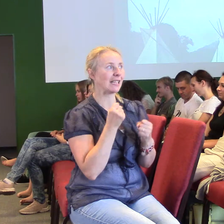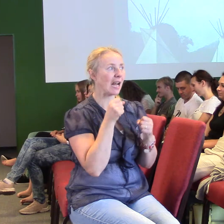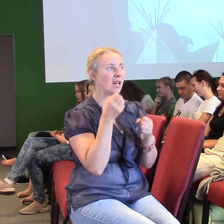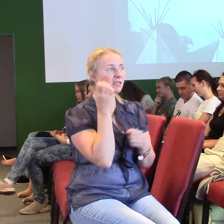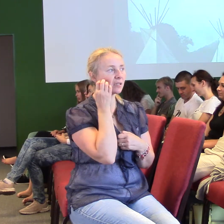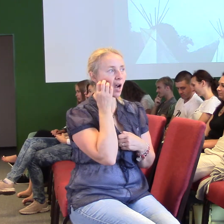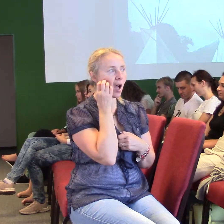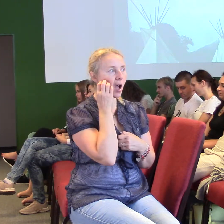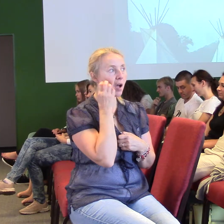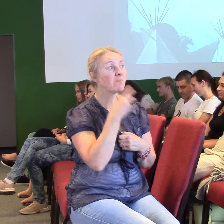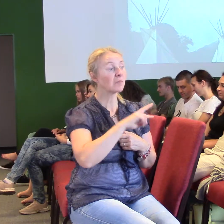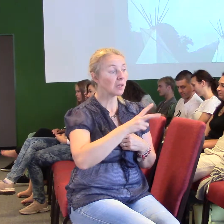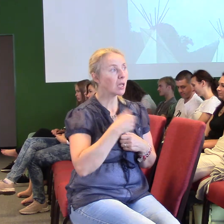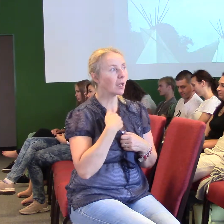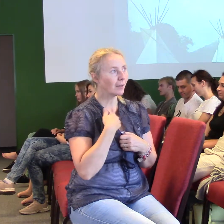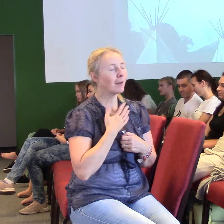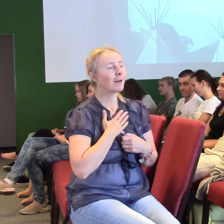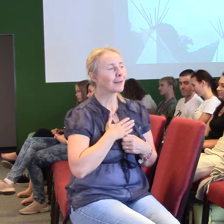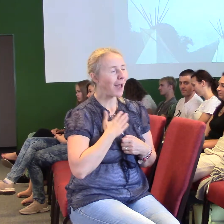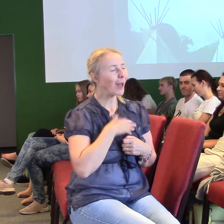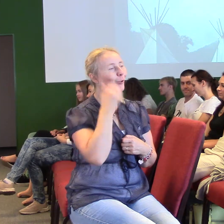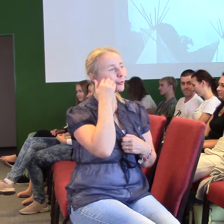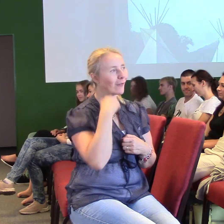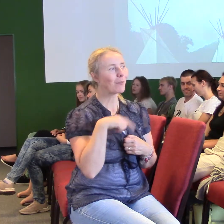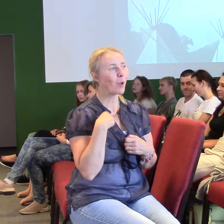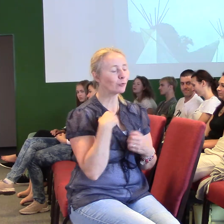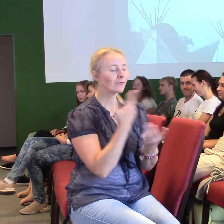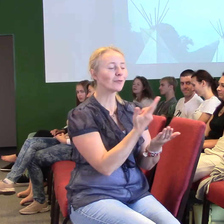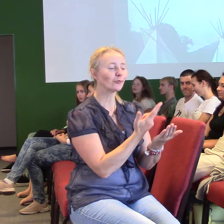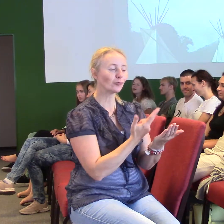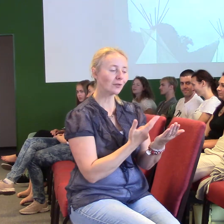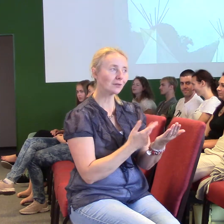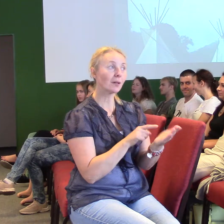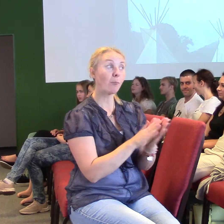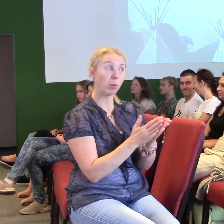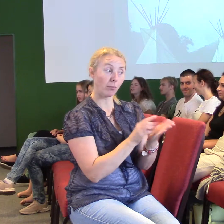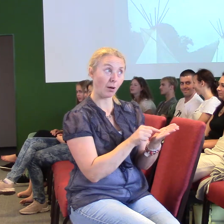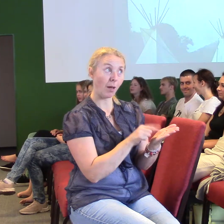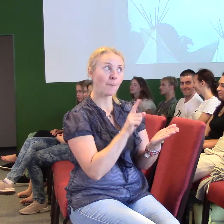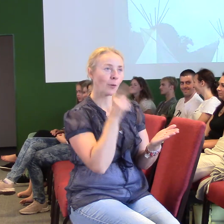používáme vůči druhým lidem, že? Vezmeme, přečteme si, tady je napsané,